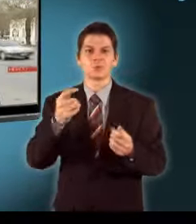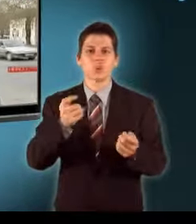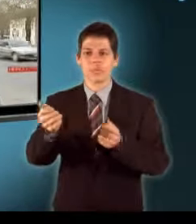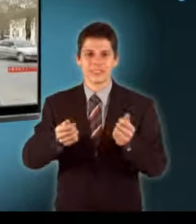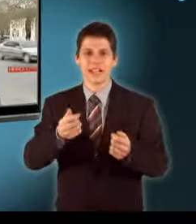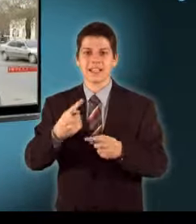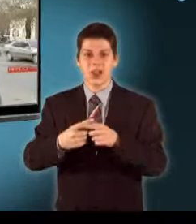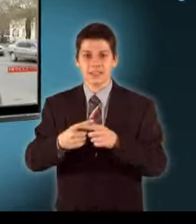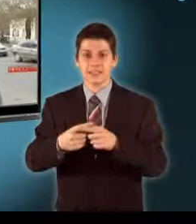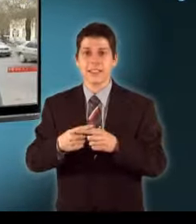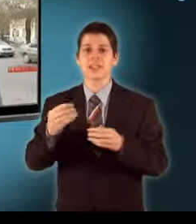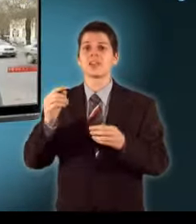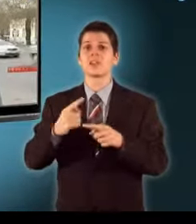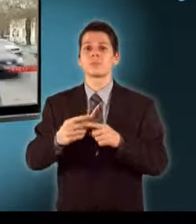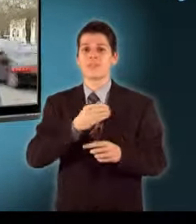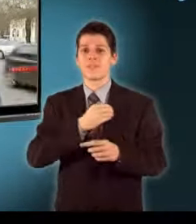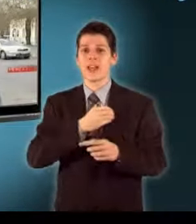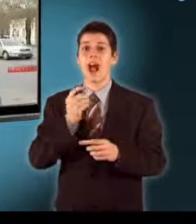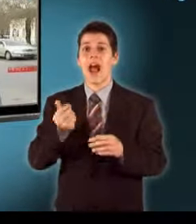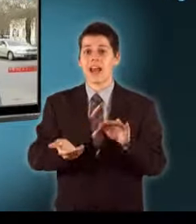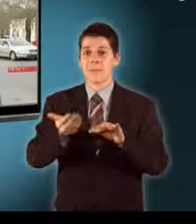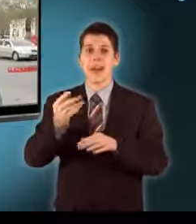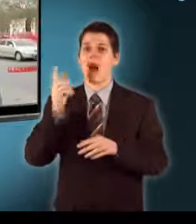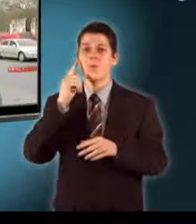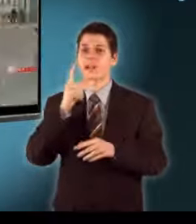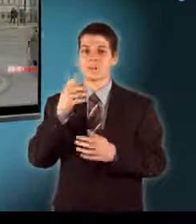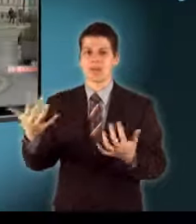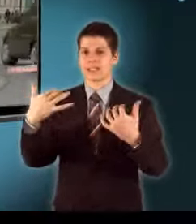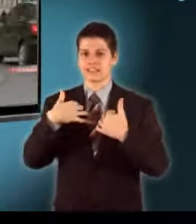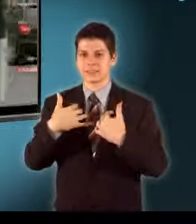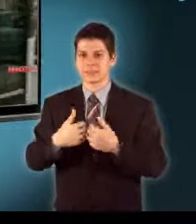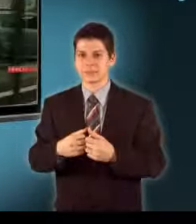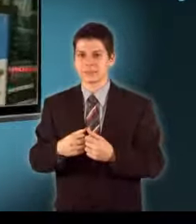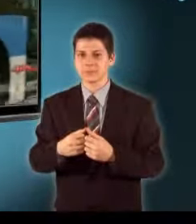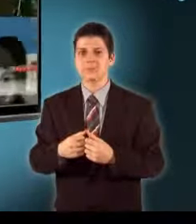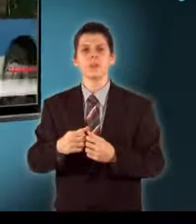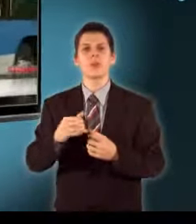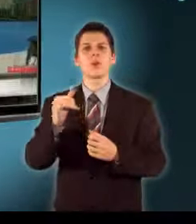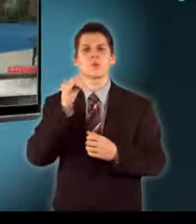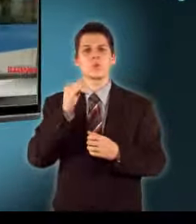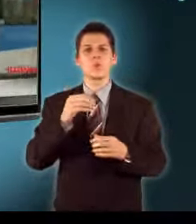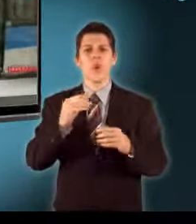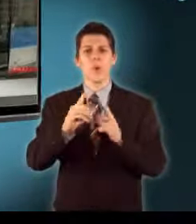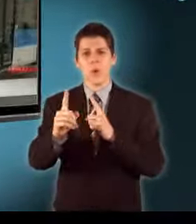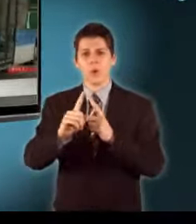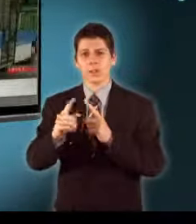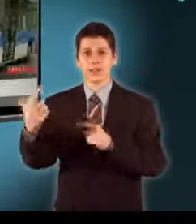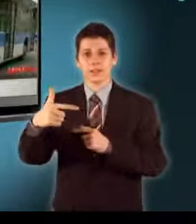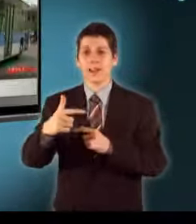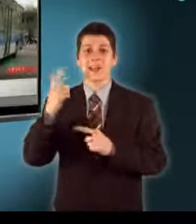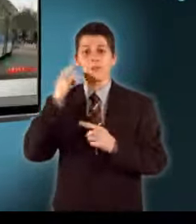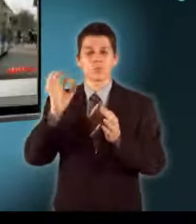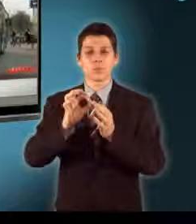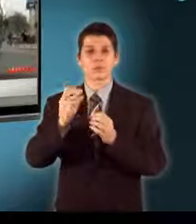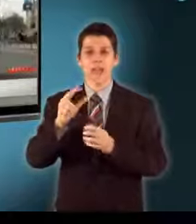csekkenve Hogy nem kockáztatjuk azt, hogy az utasak ne hívjanak bennénket Azt, hogy mennyien járnak át külföldre tankolni, csak becsülni